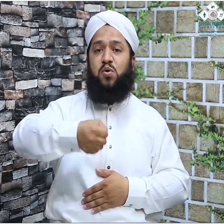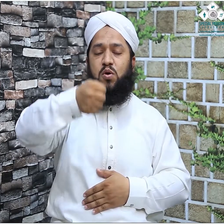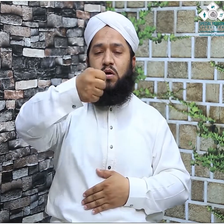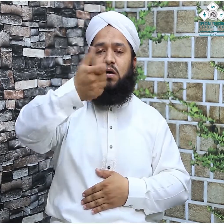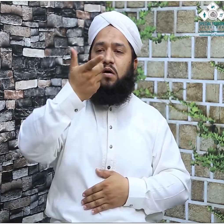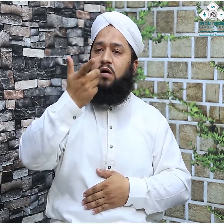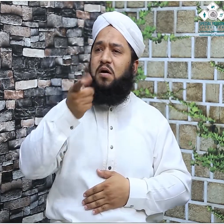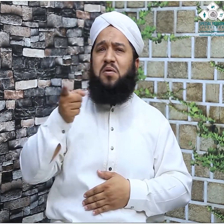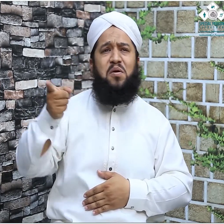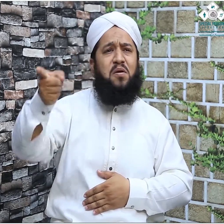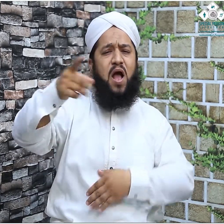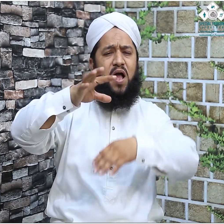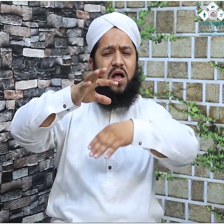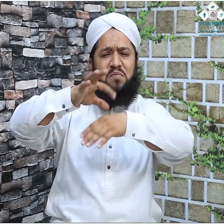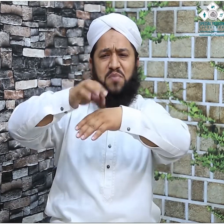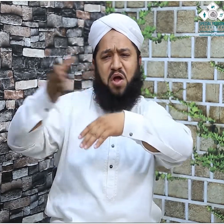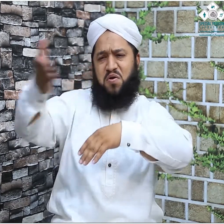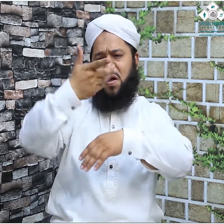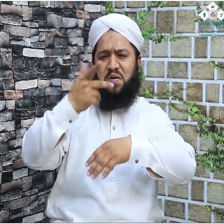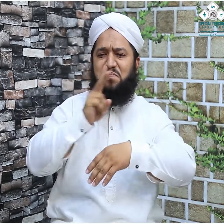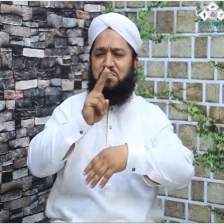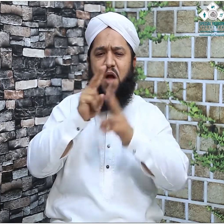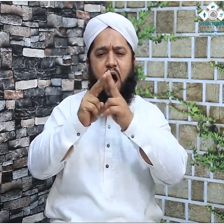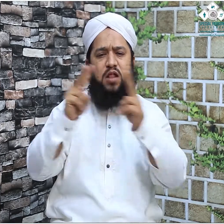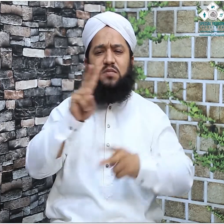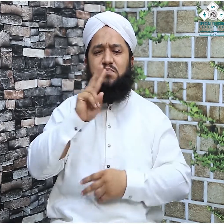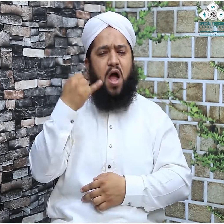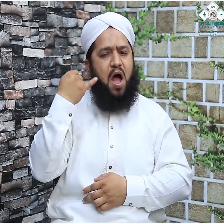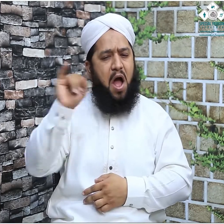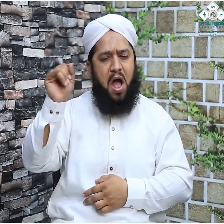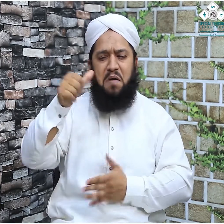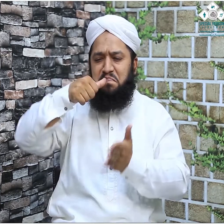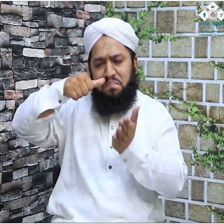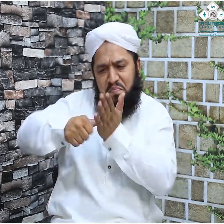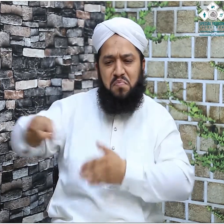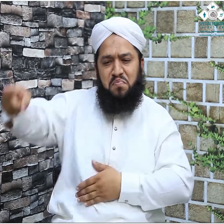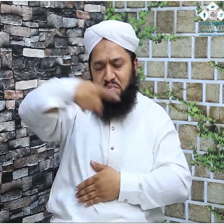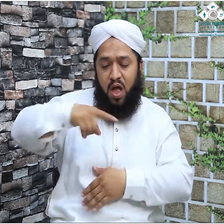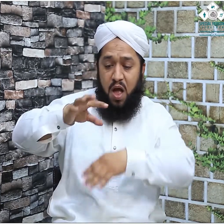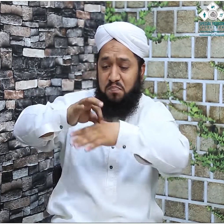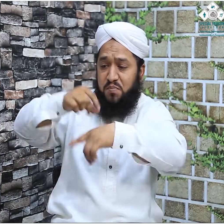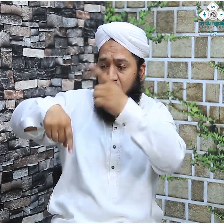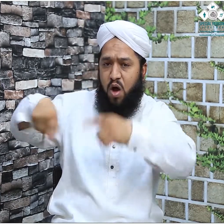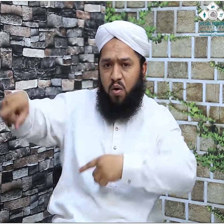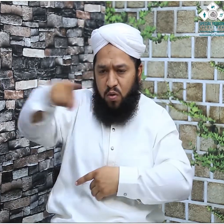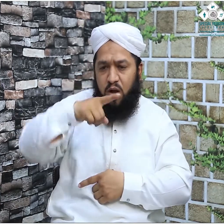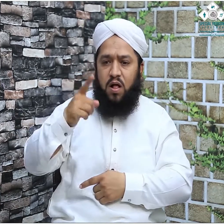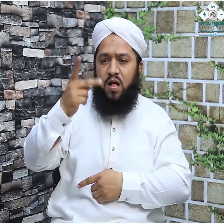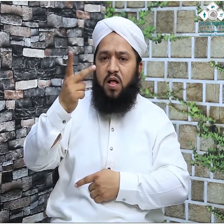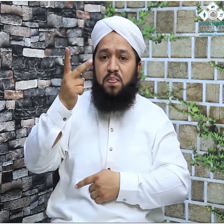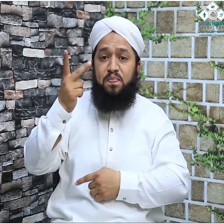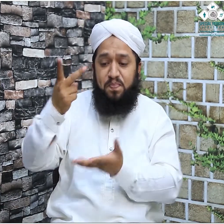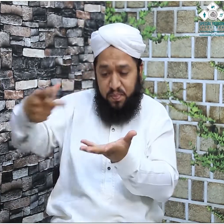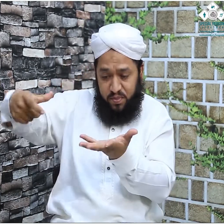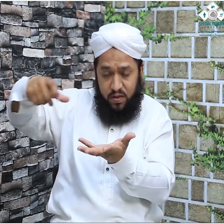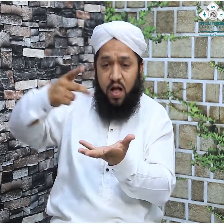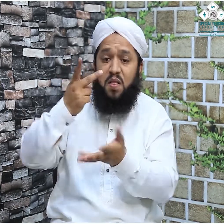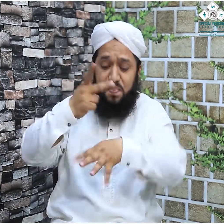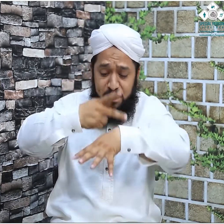رسم کہہ سکتے ہیں کہ کچھ قبیلے والوں نے تو خون ایک پیالے میں لیا اور اپنی انگلیاں اس میں ڈبوئیں اور اس کے اندر وہ گویا پلیچ کرتے تھے وہ